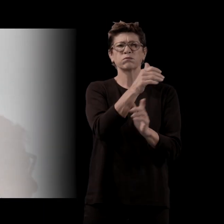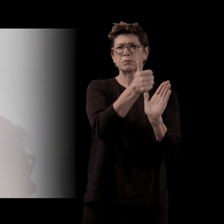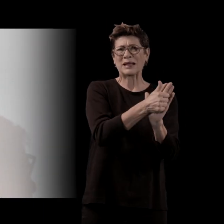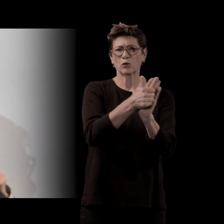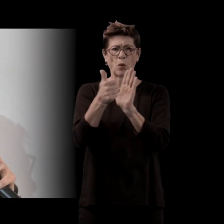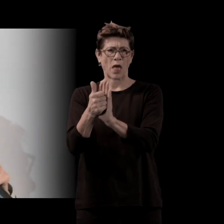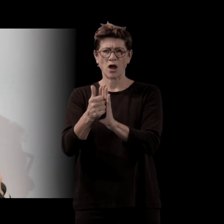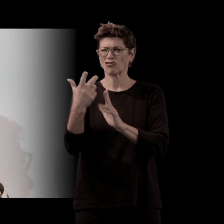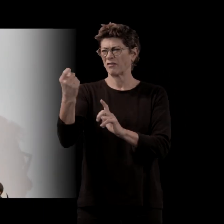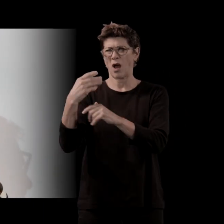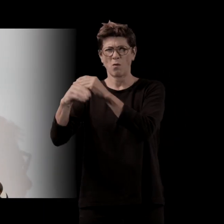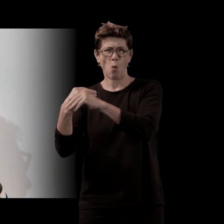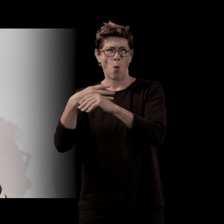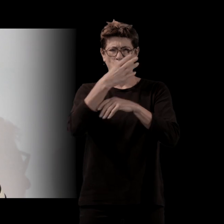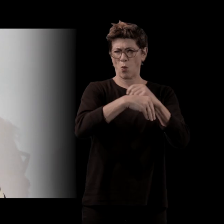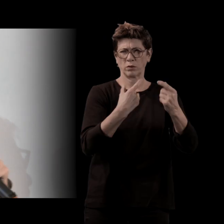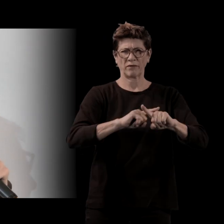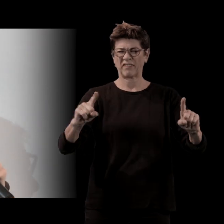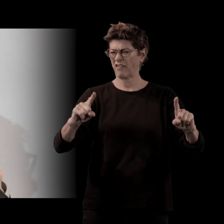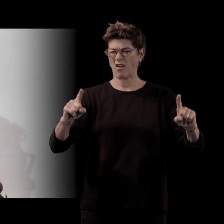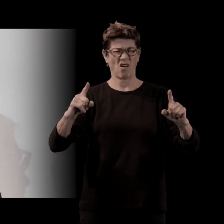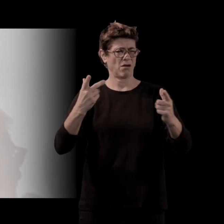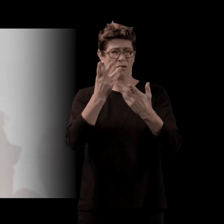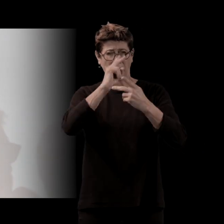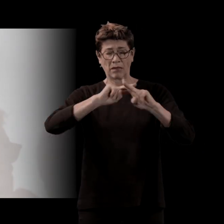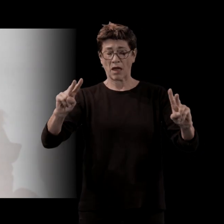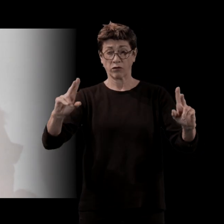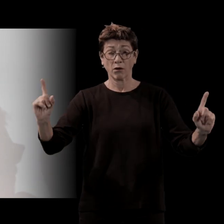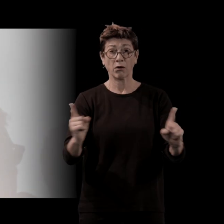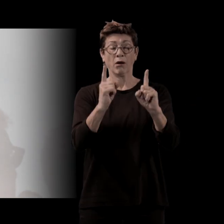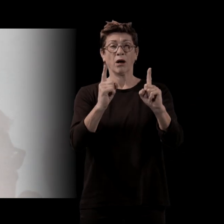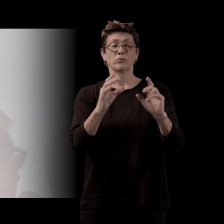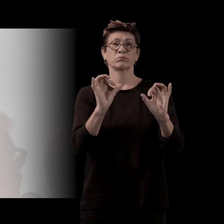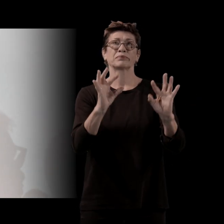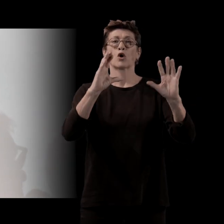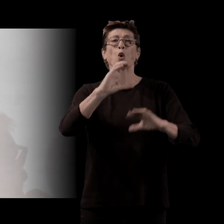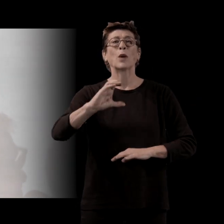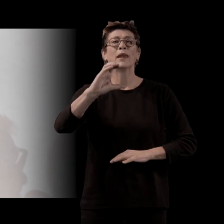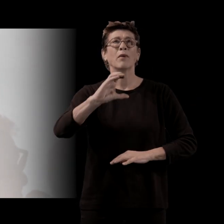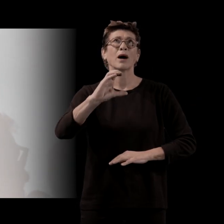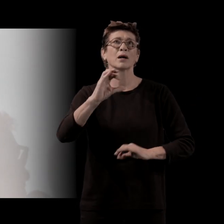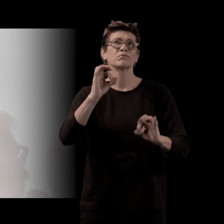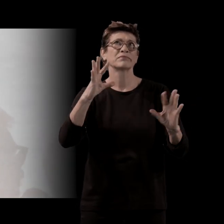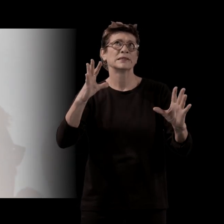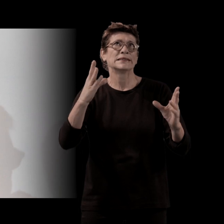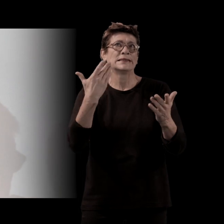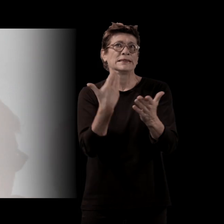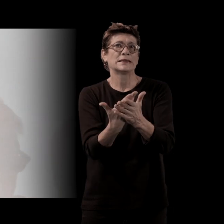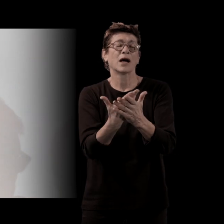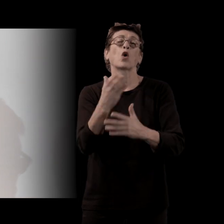participent de deux mondes si différents, et je me suis dit que Konemara, ça disait quelque chose de ça, c'était un signe. Konemara, c'est connu de